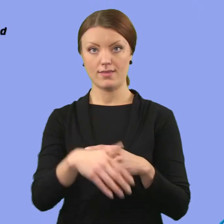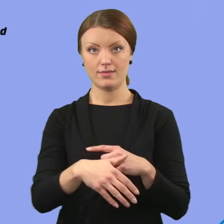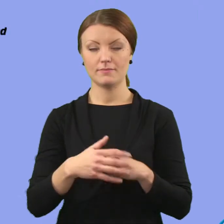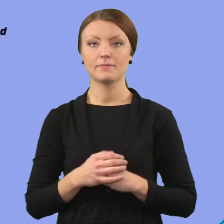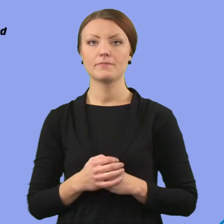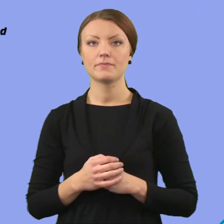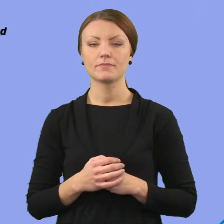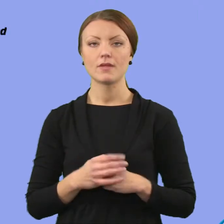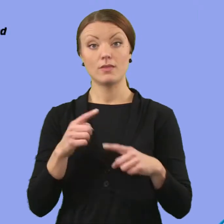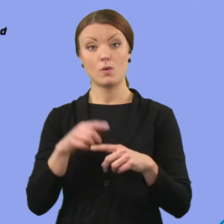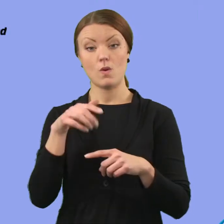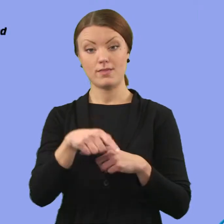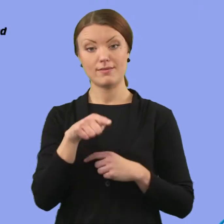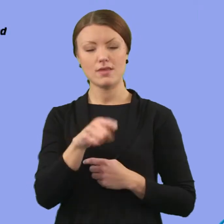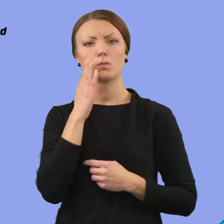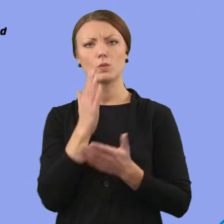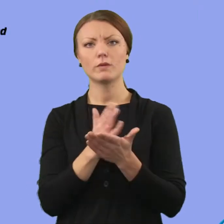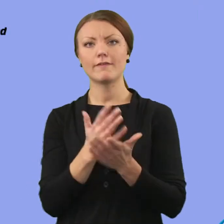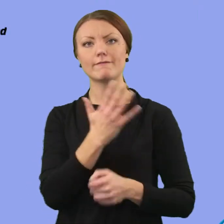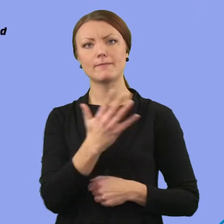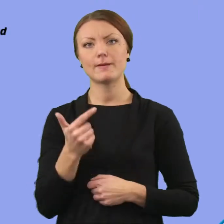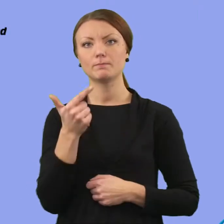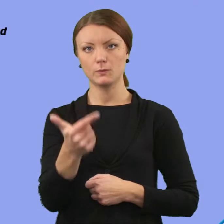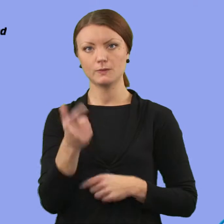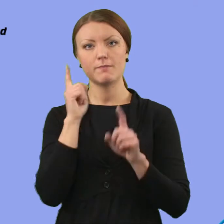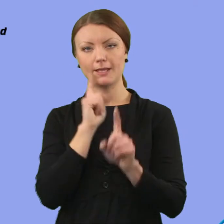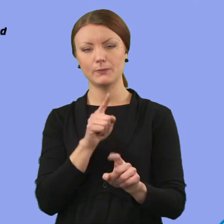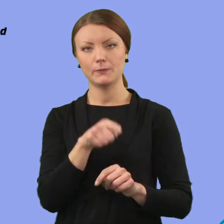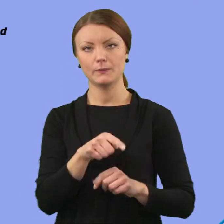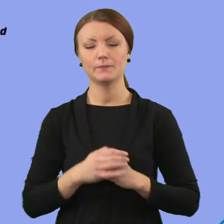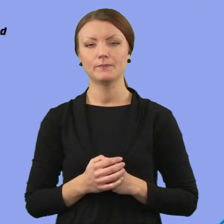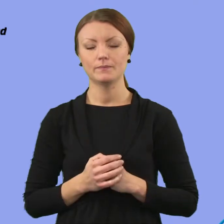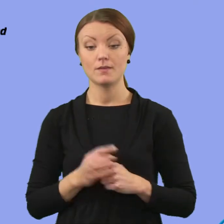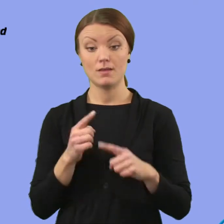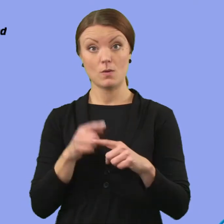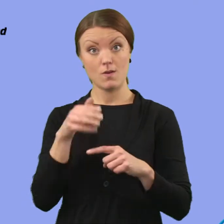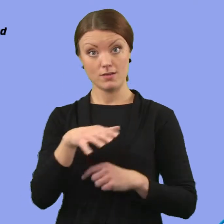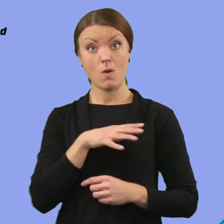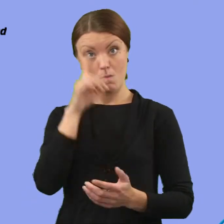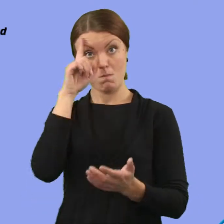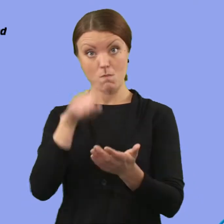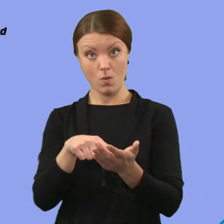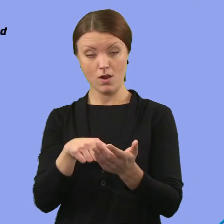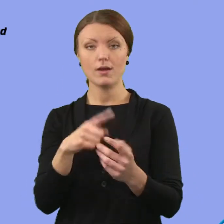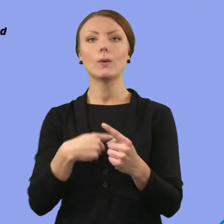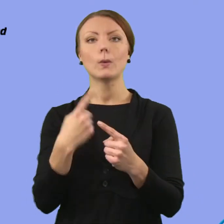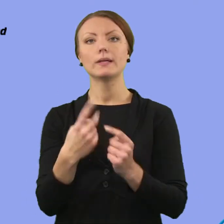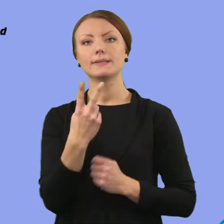Om Trollhättan. I Trollhättan bor cirka 55 000 människor. Trollhättans målsättning är